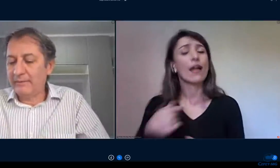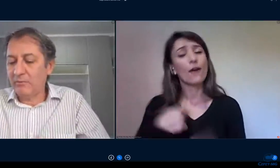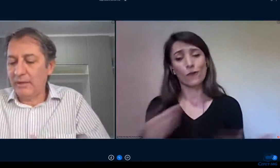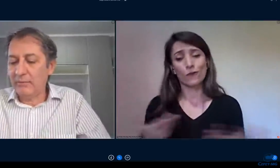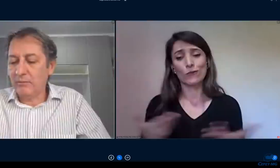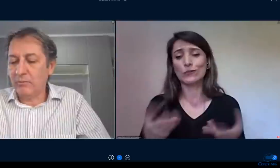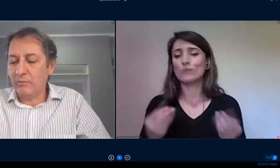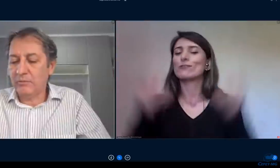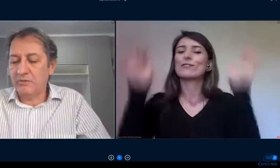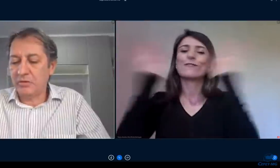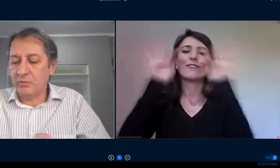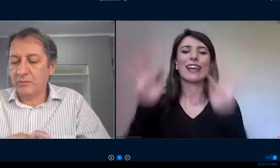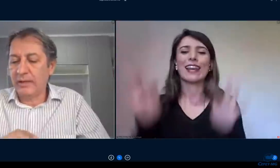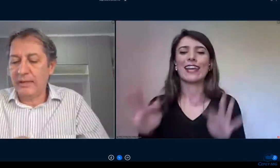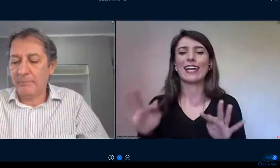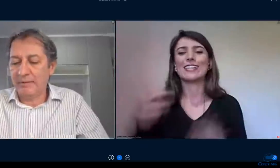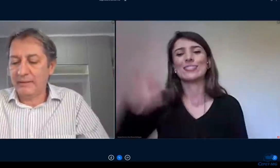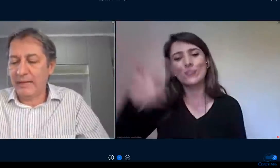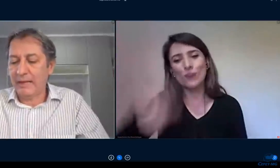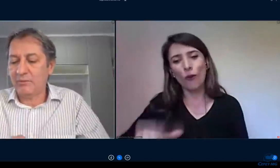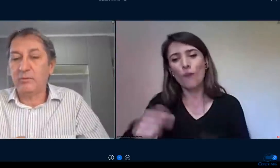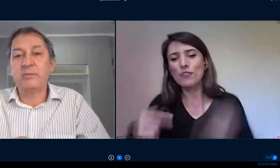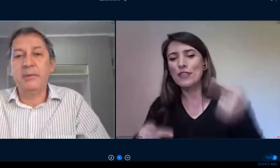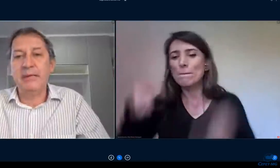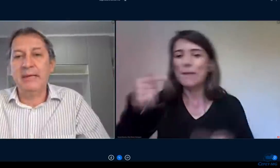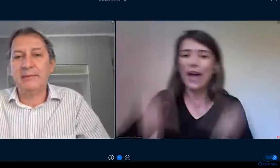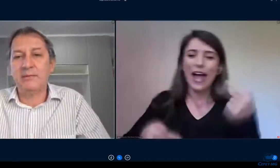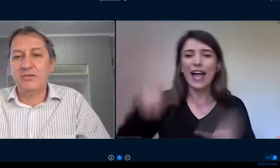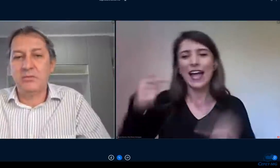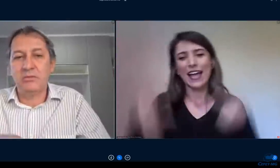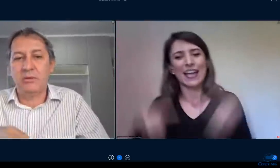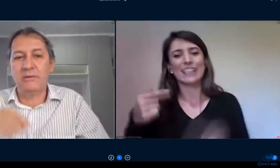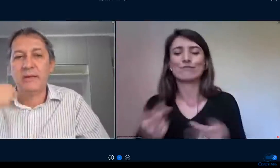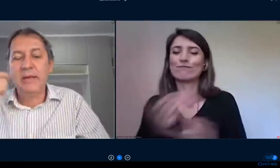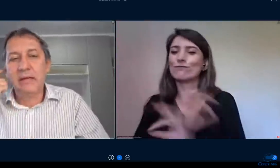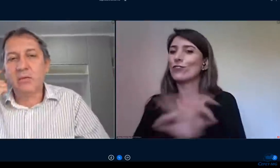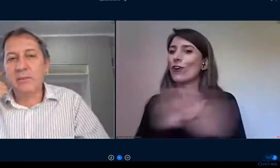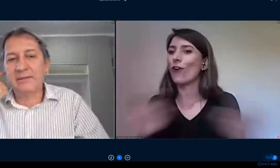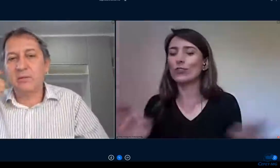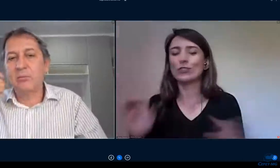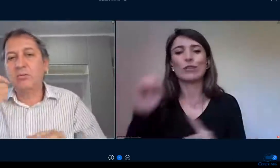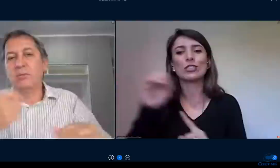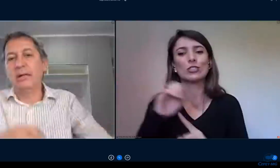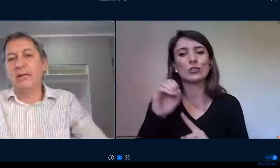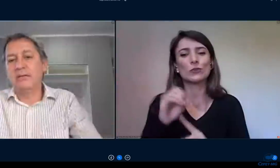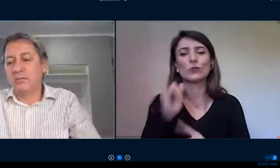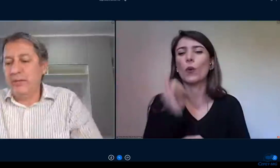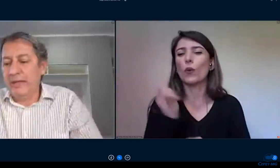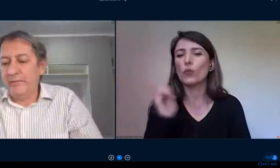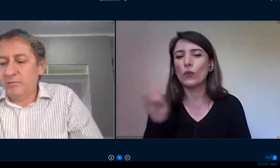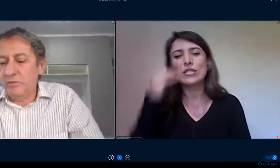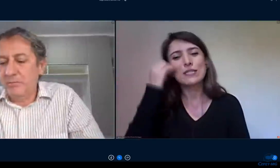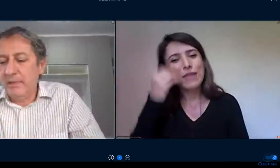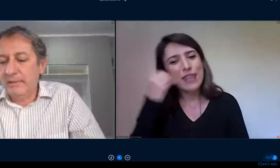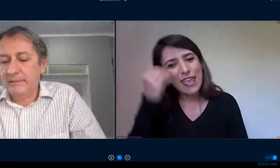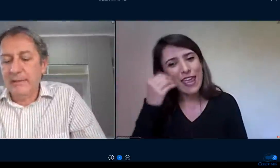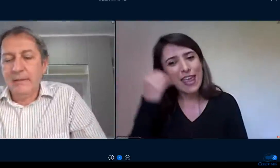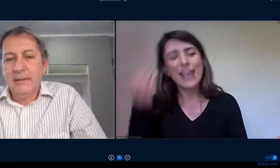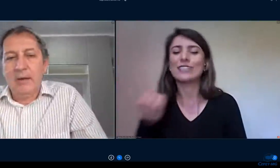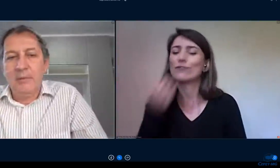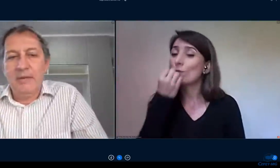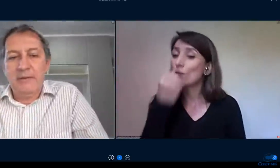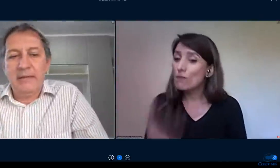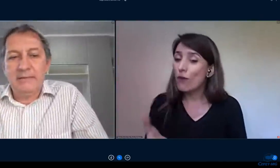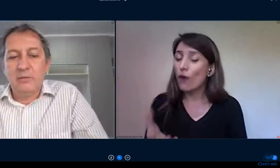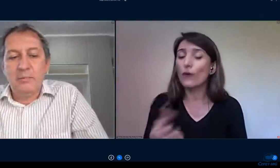uma vez os institutos que aqui apresentaram as suas experiências são instituições que começaram muito antes o IEF Sul de Minas